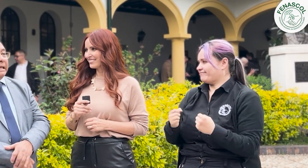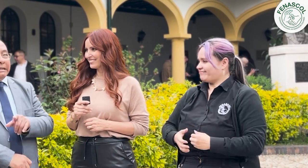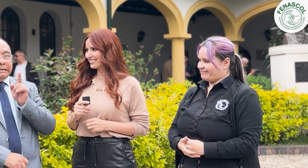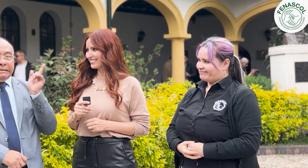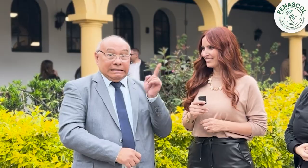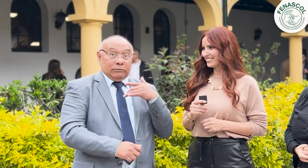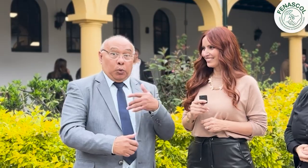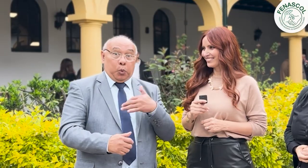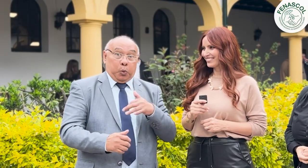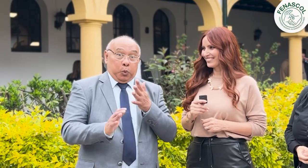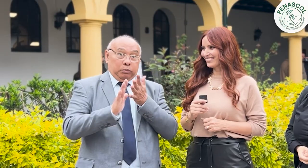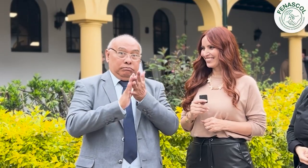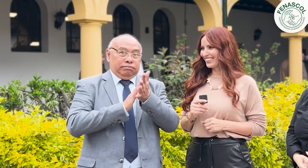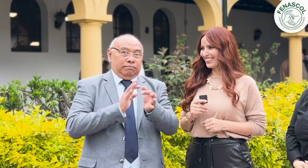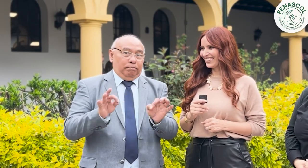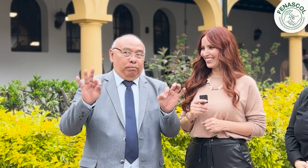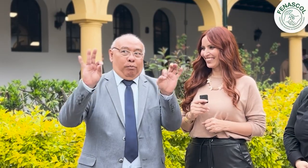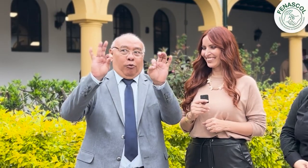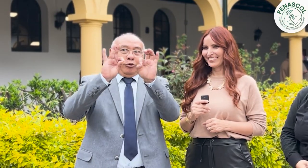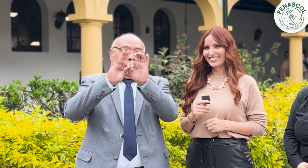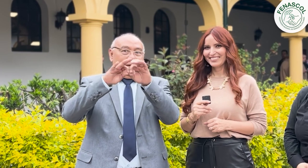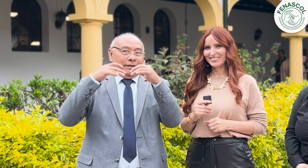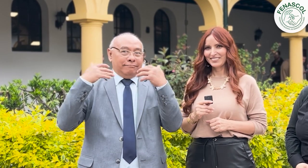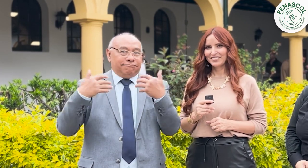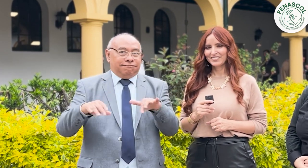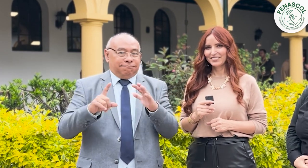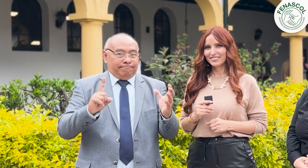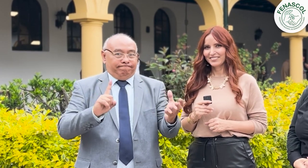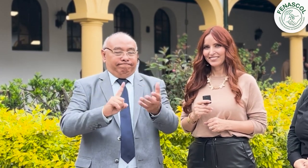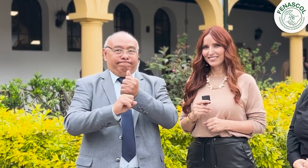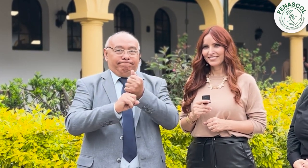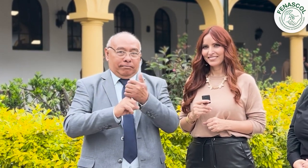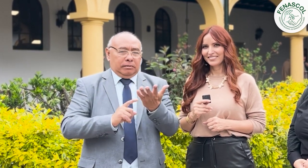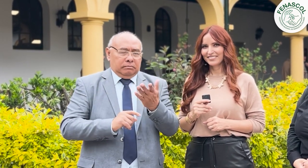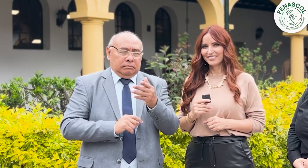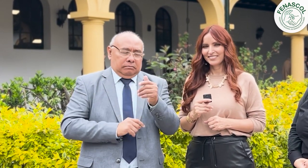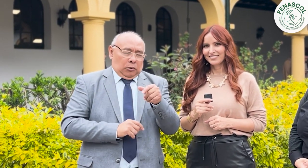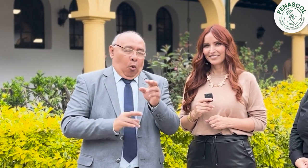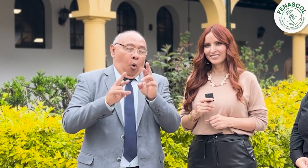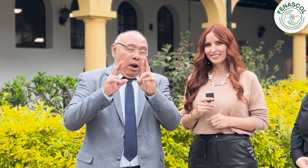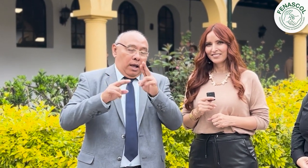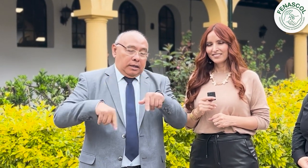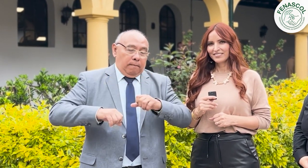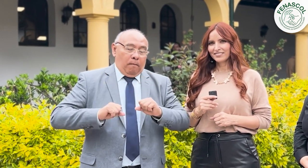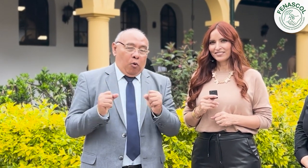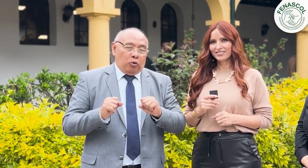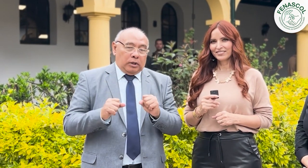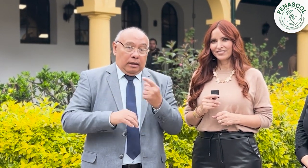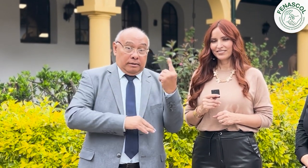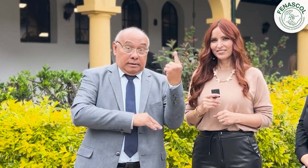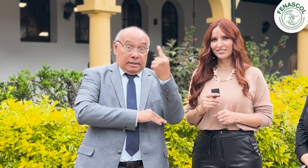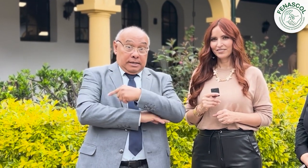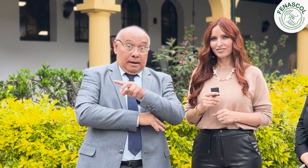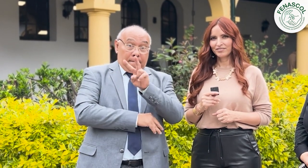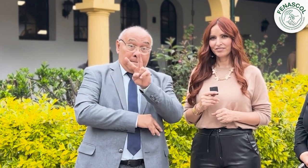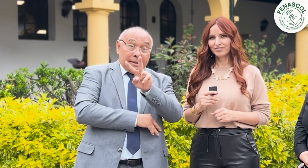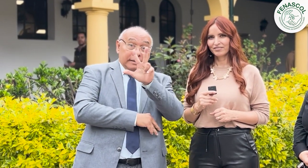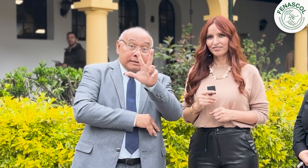Es muy importante este logro que compartimos en este momento, lo que queda establecido en Bogotá en relación al 23 de septiembre,